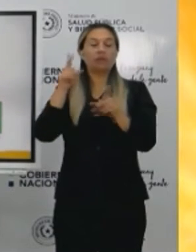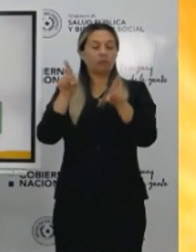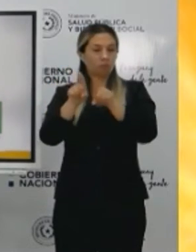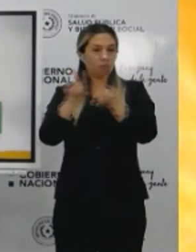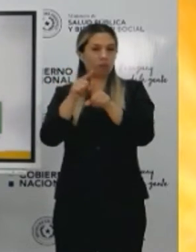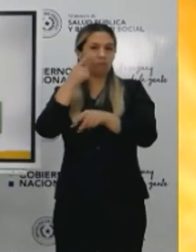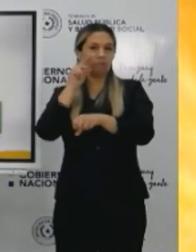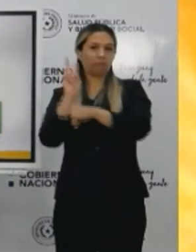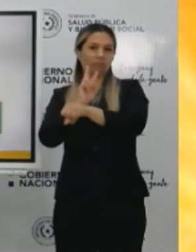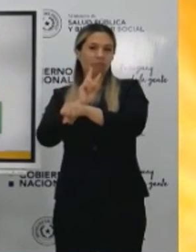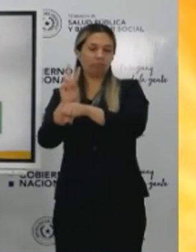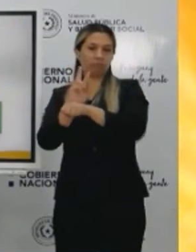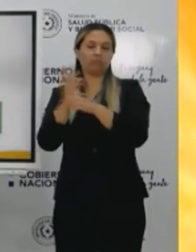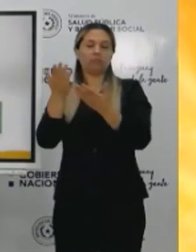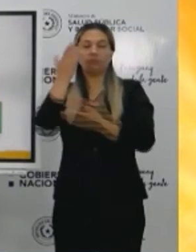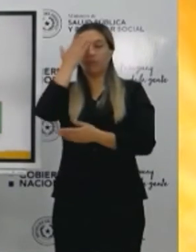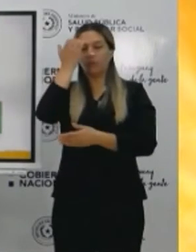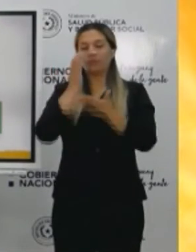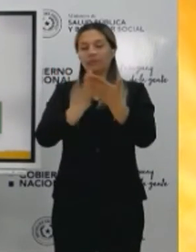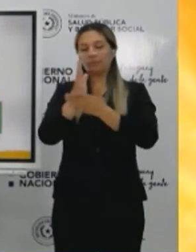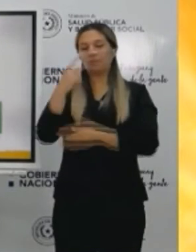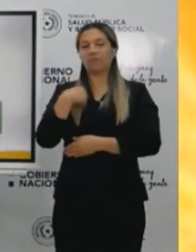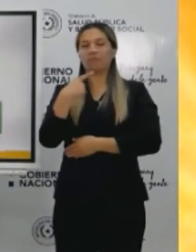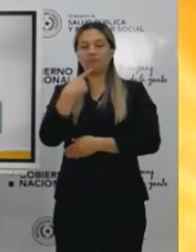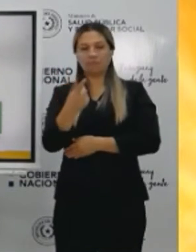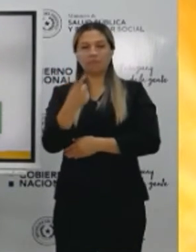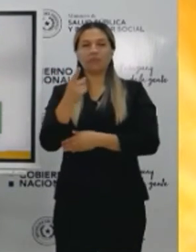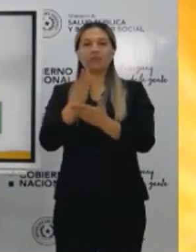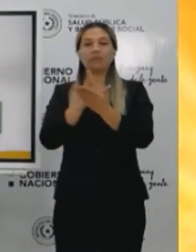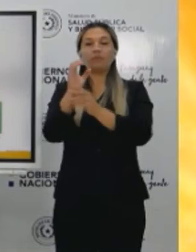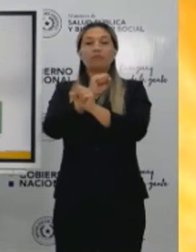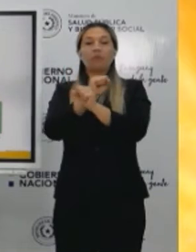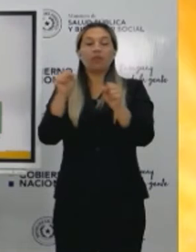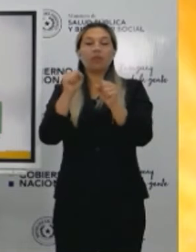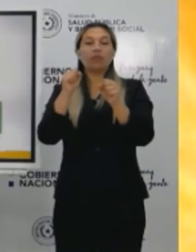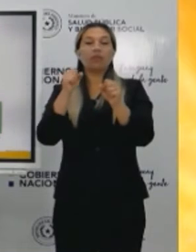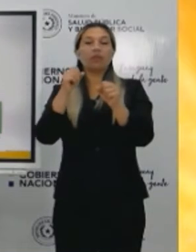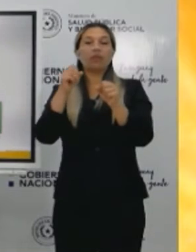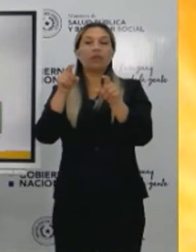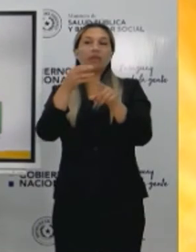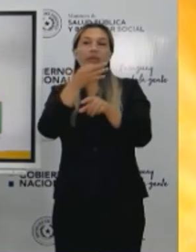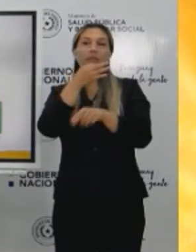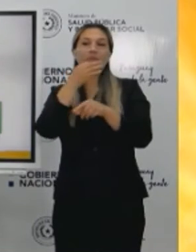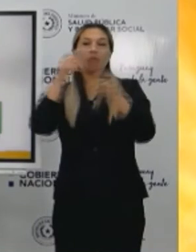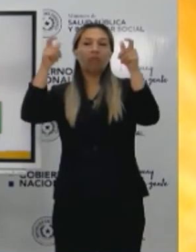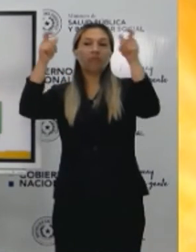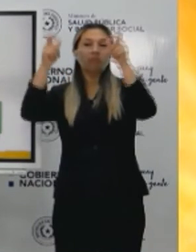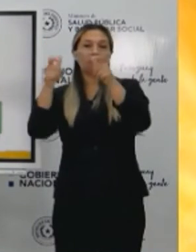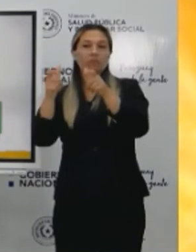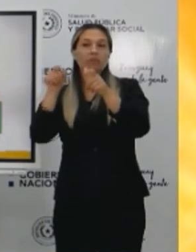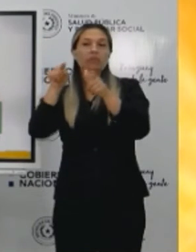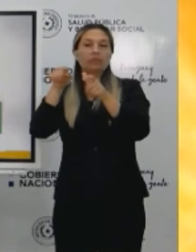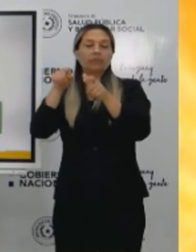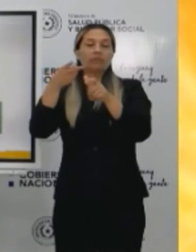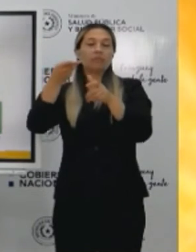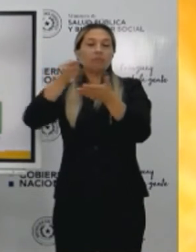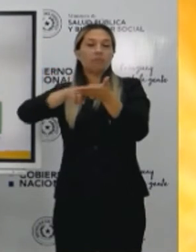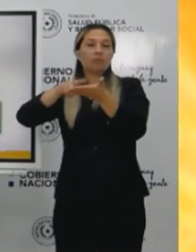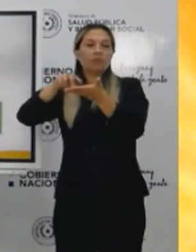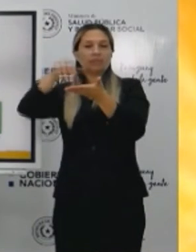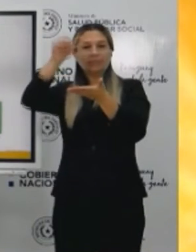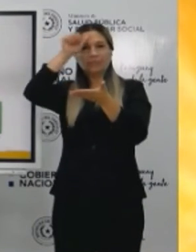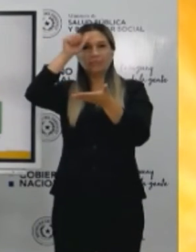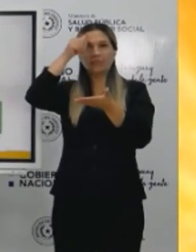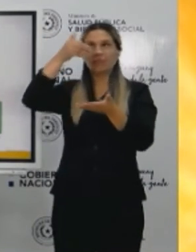porque, como mencionamos siempre, puede darse simplemente un rezago de dos a tres semanas con el